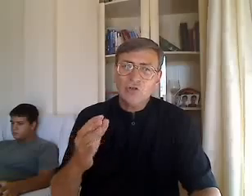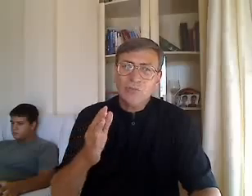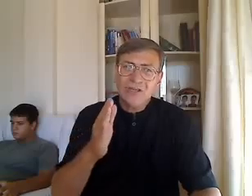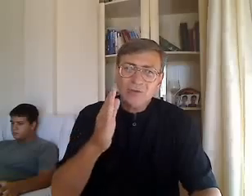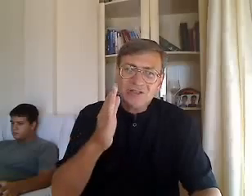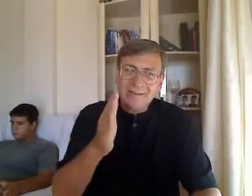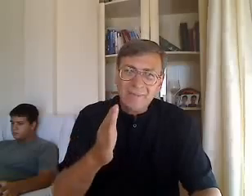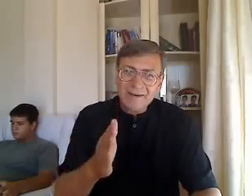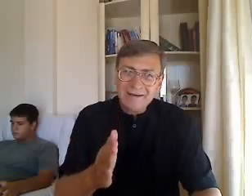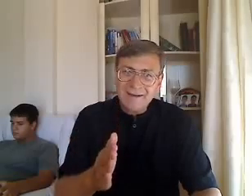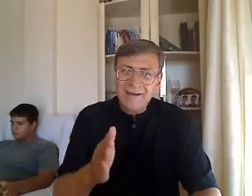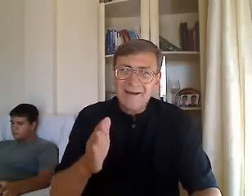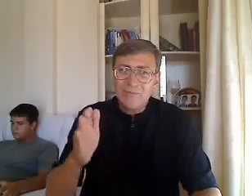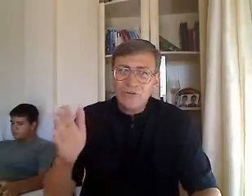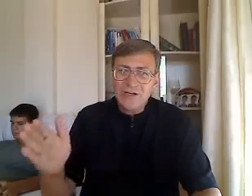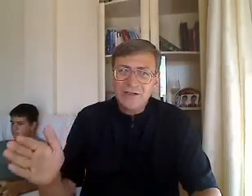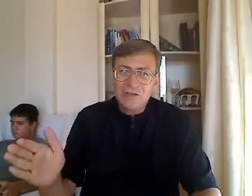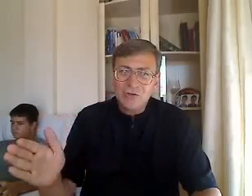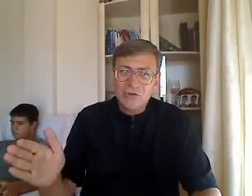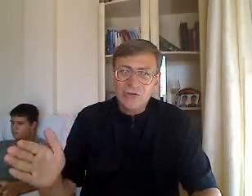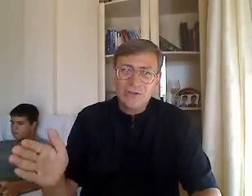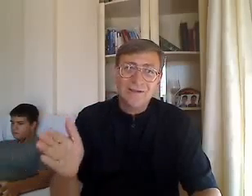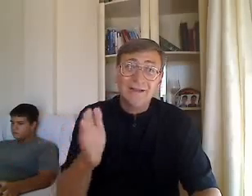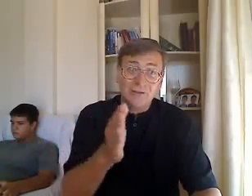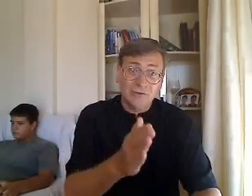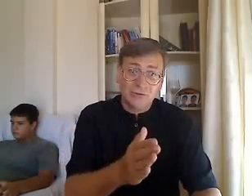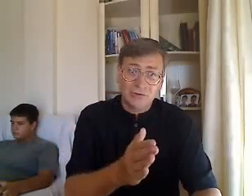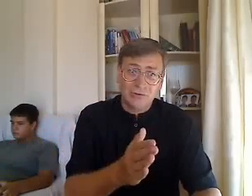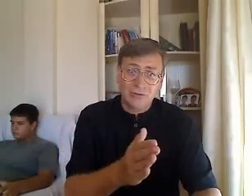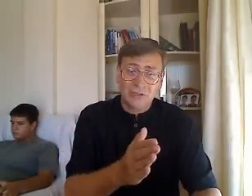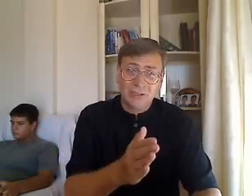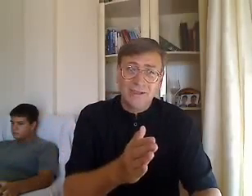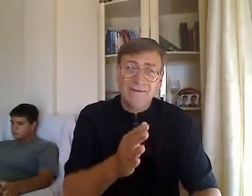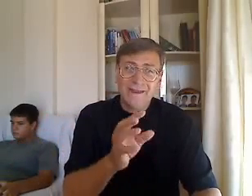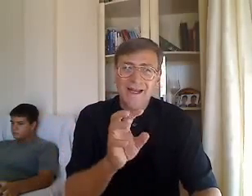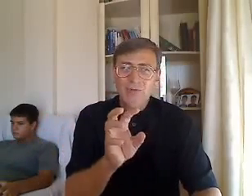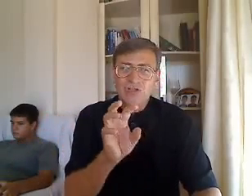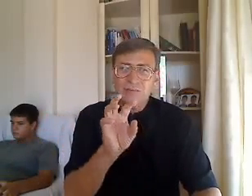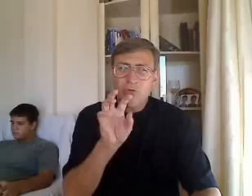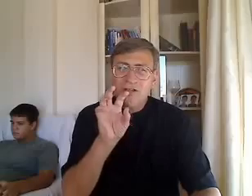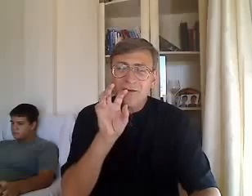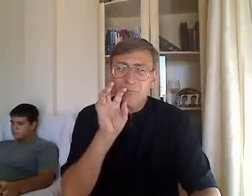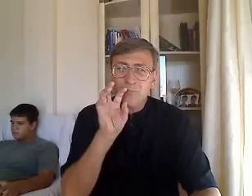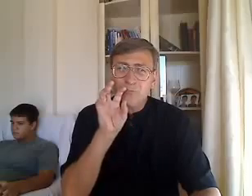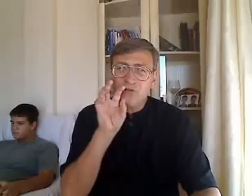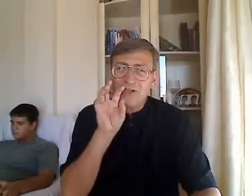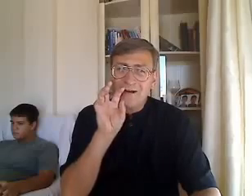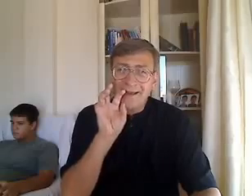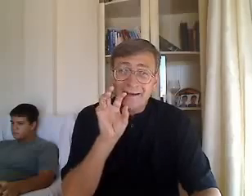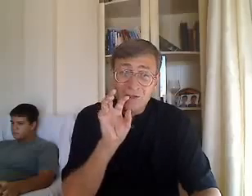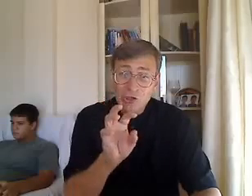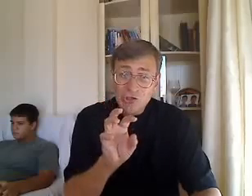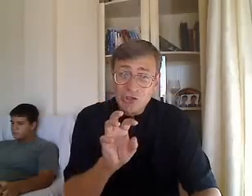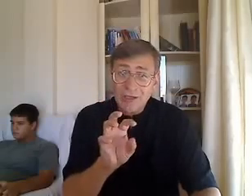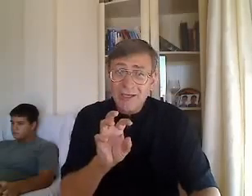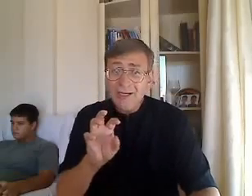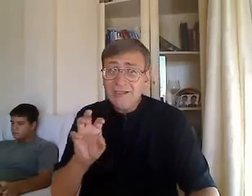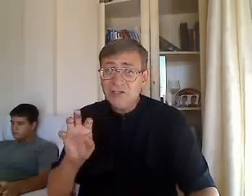no podemos separar el poder de Dios, de Dios. Tenemos que buscar el Dios y